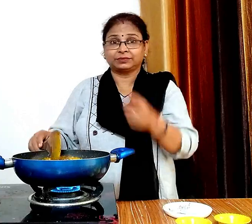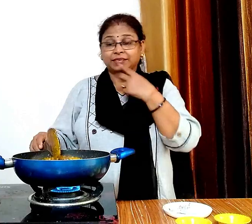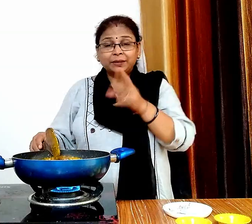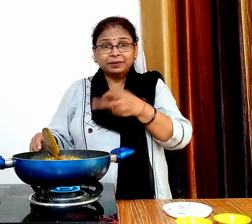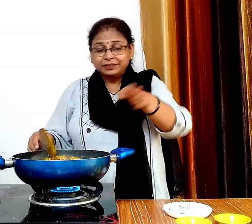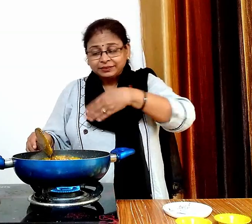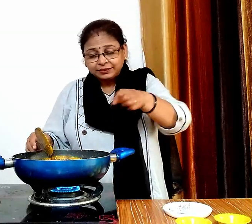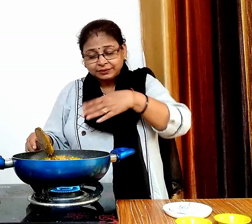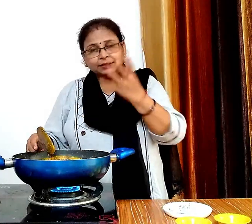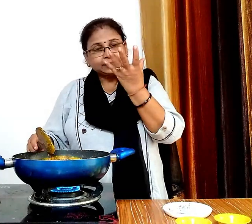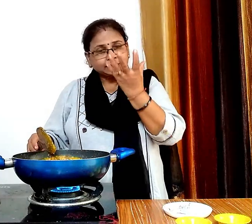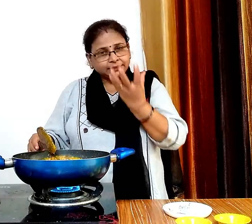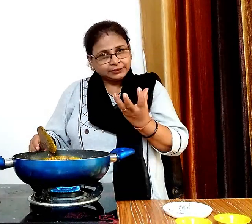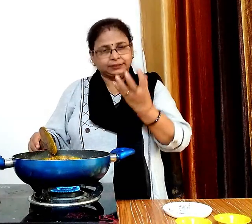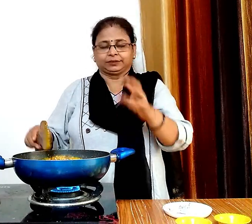अब टमाटर को अच्छे से पकने देंगे